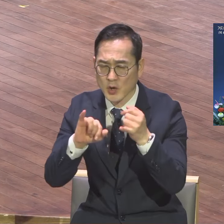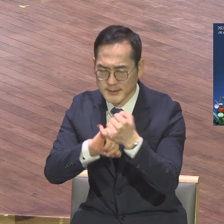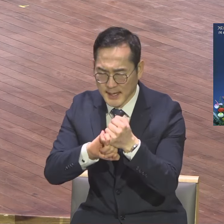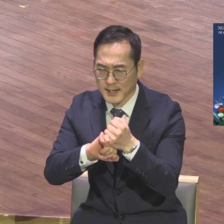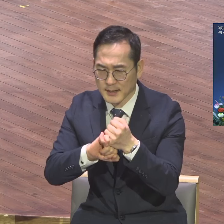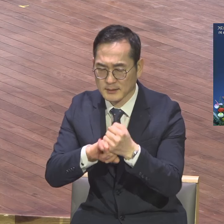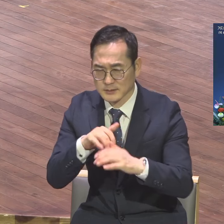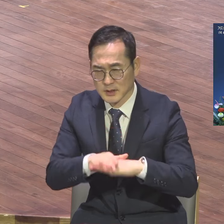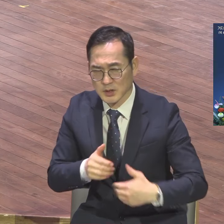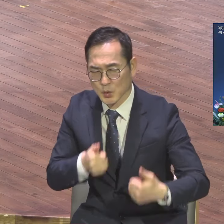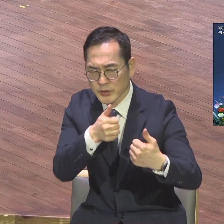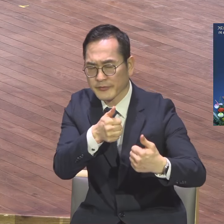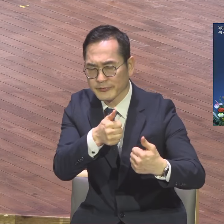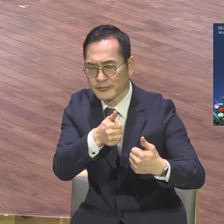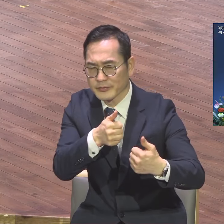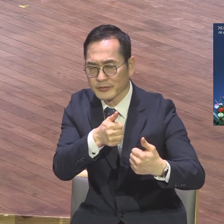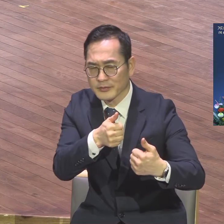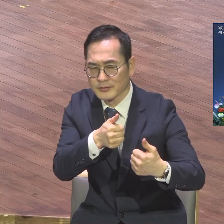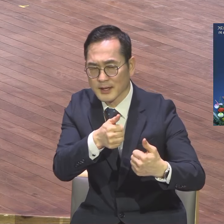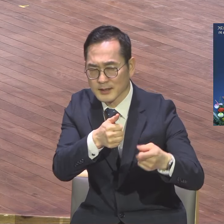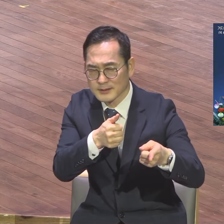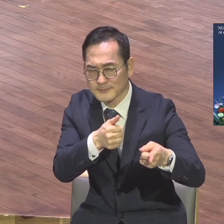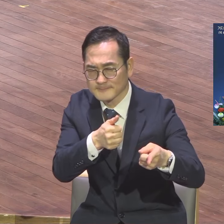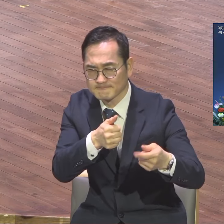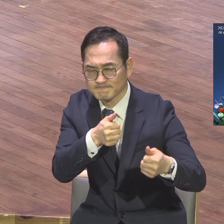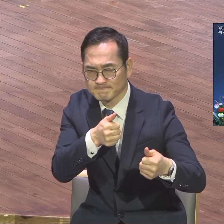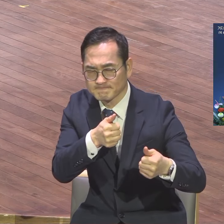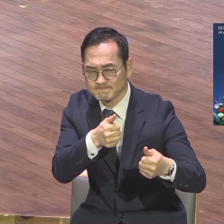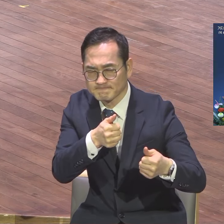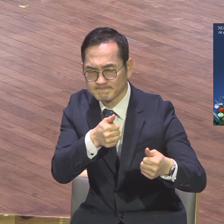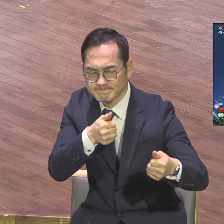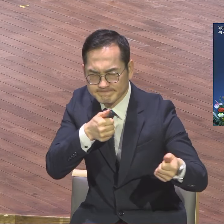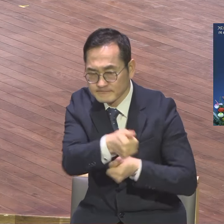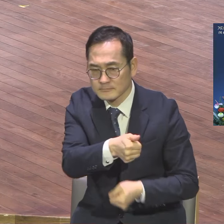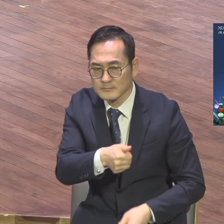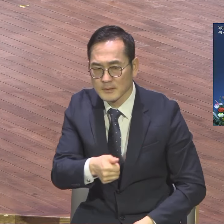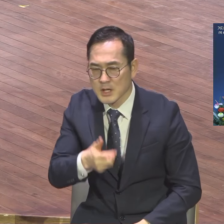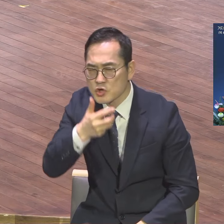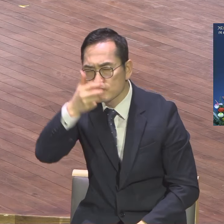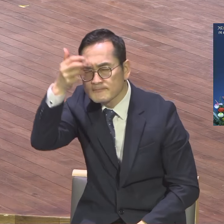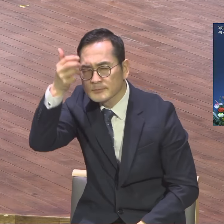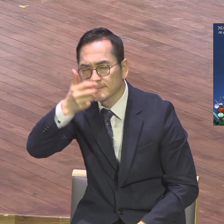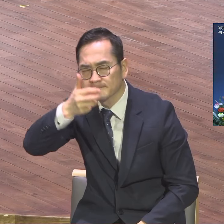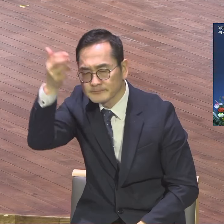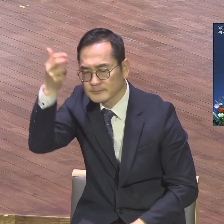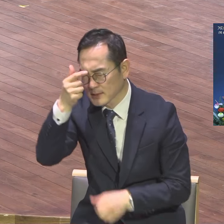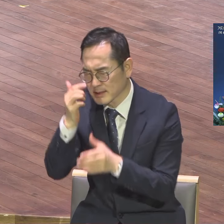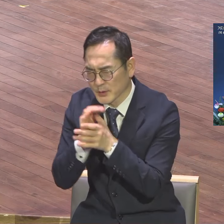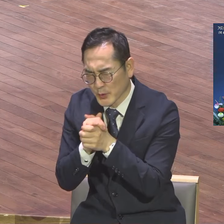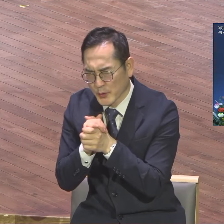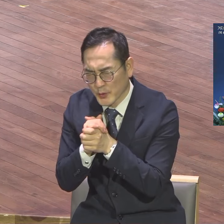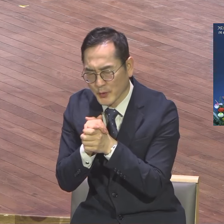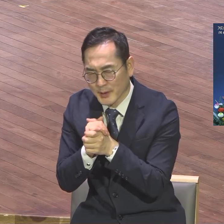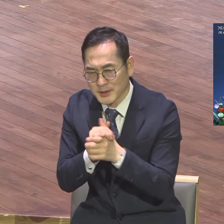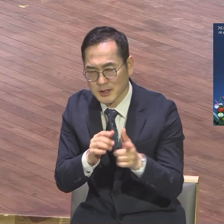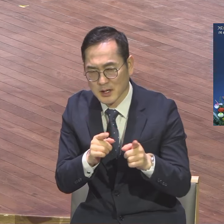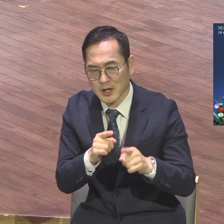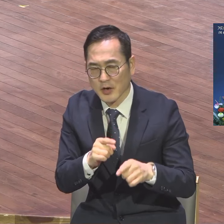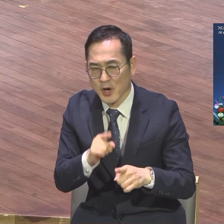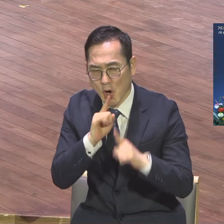그것이 이루어질 걸 꿈을 꾸면서 꿈을 꾸면서 드림 꿈을 꾸면서 기도하면서 프라크티스 하는 거예요.